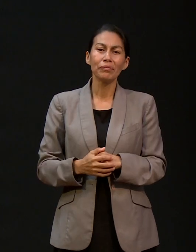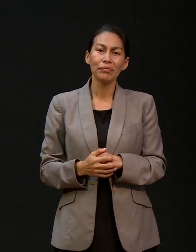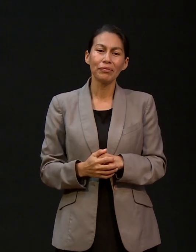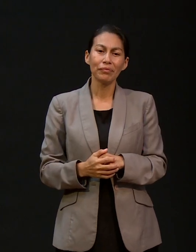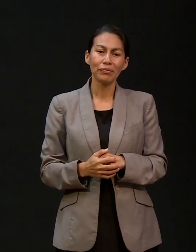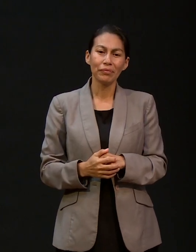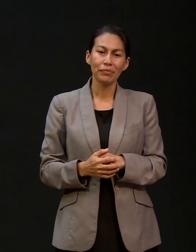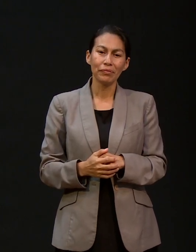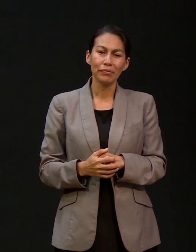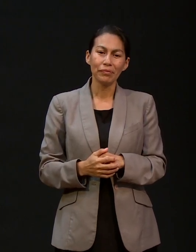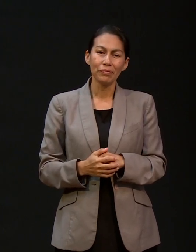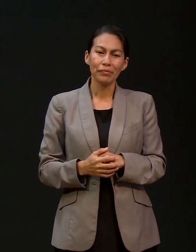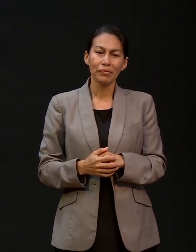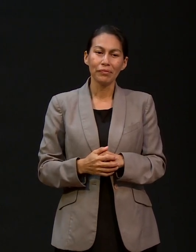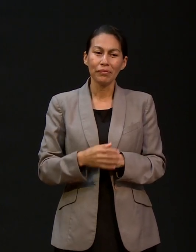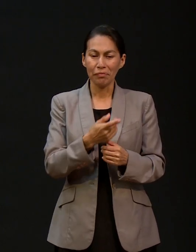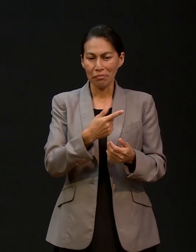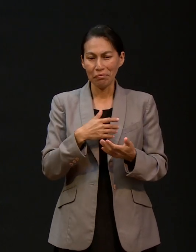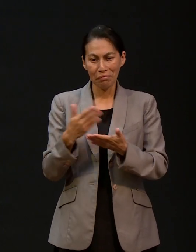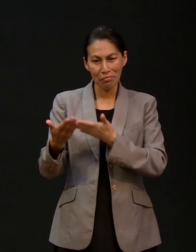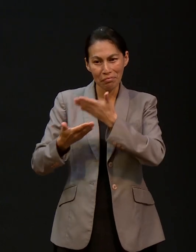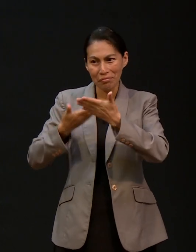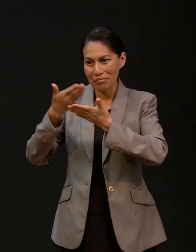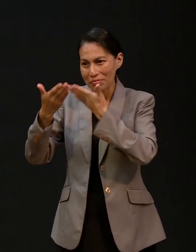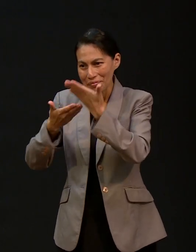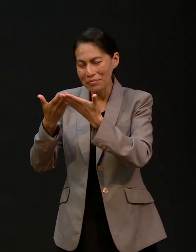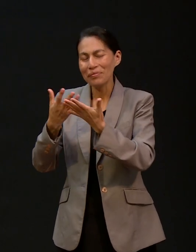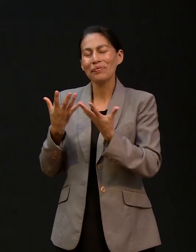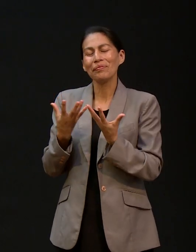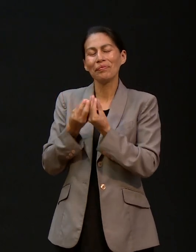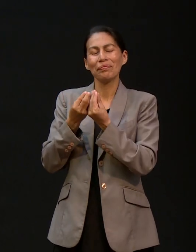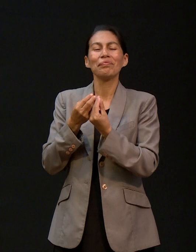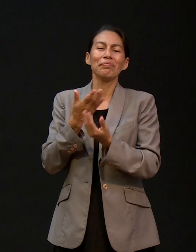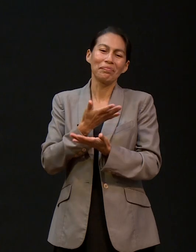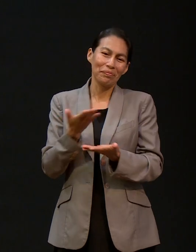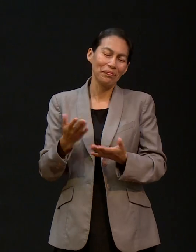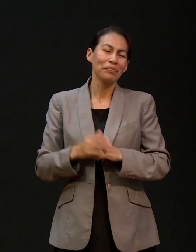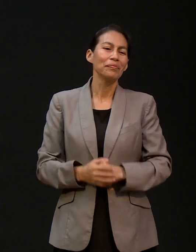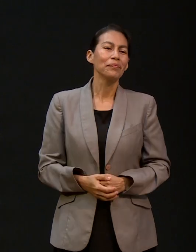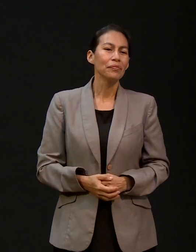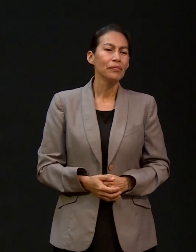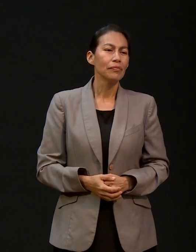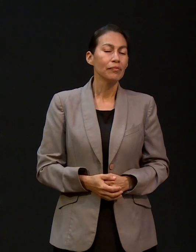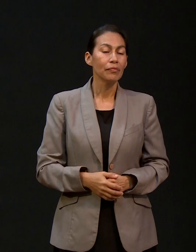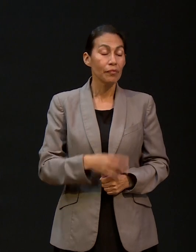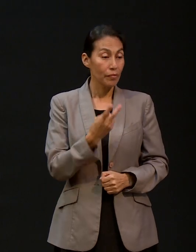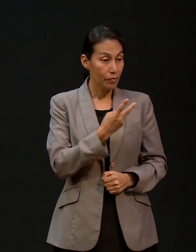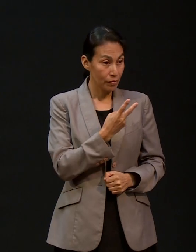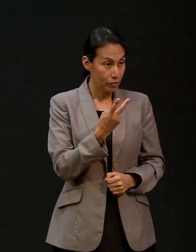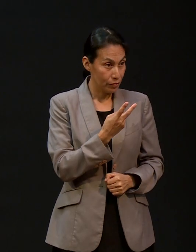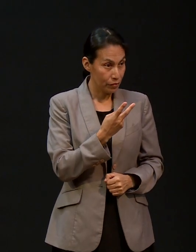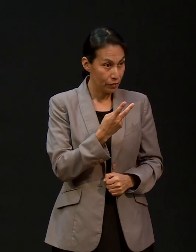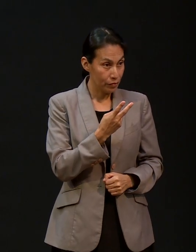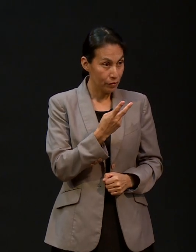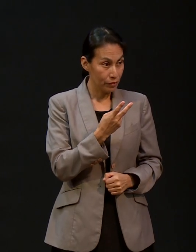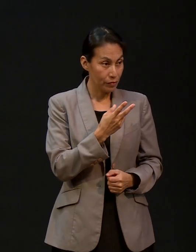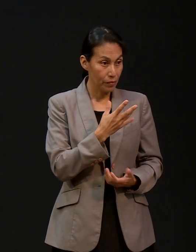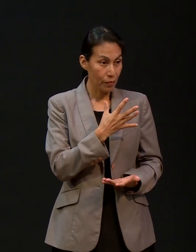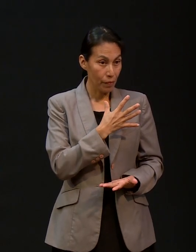y compartir, verdad, esta posibilidad de servir. Amén. Donde nos encontramos. Ambos